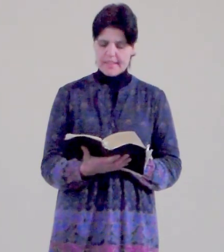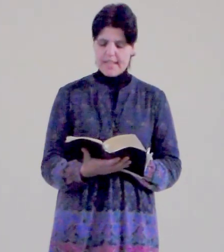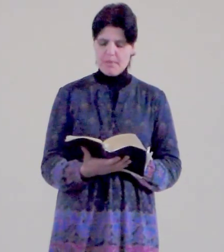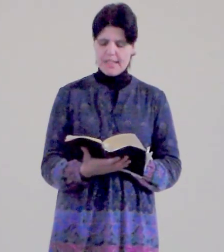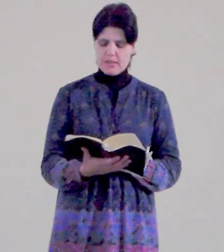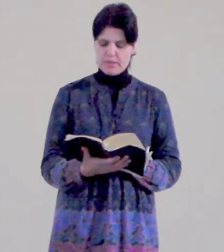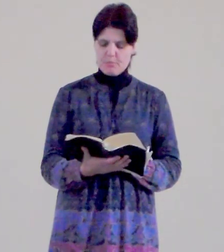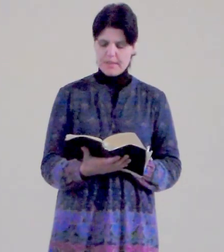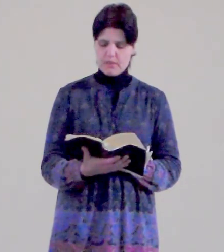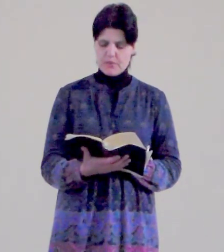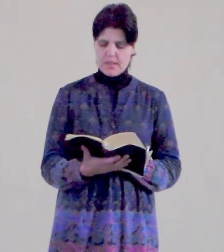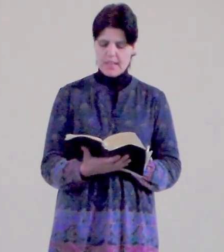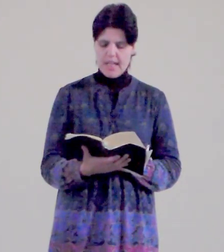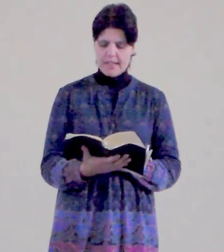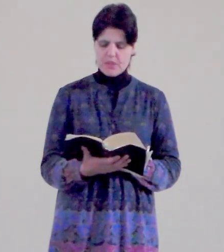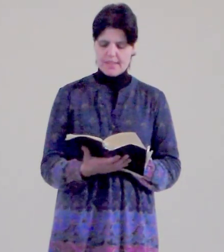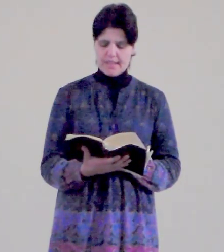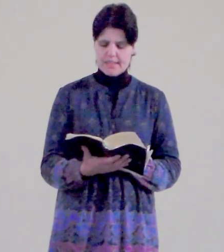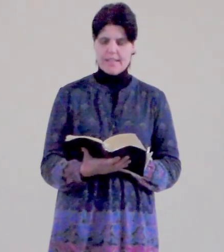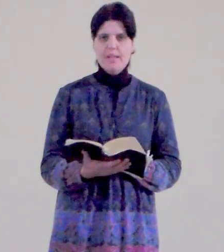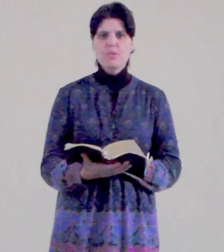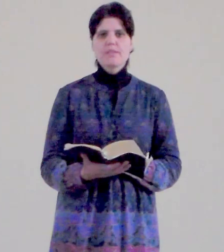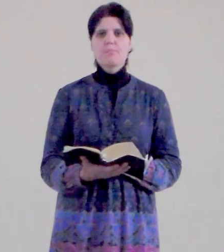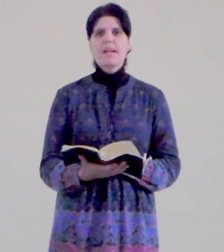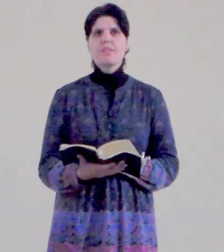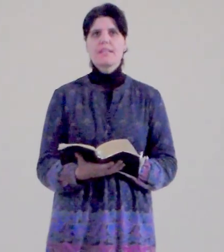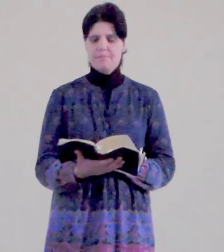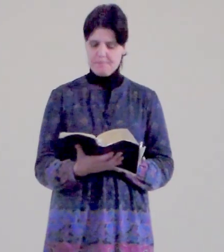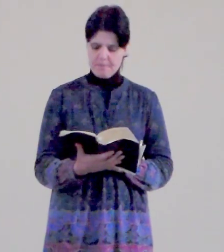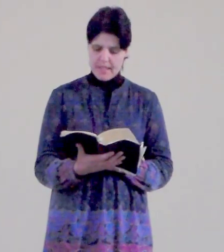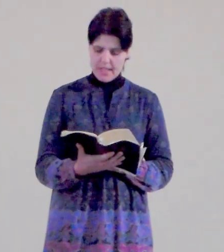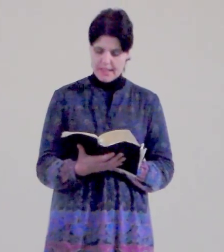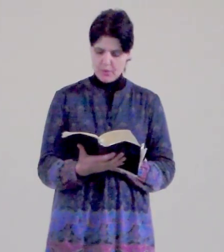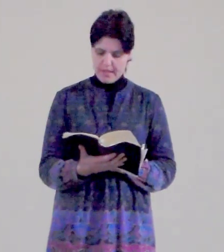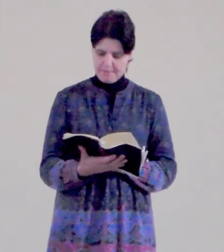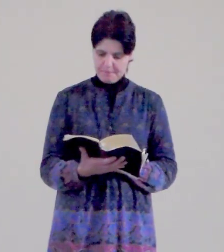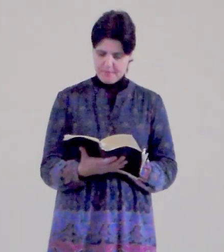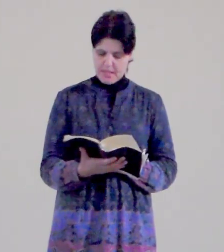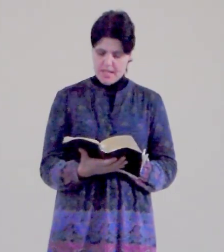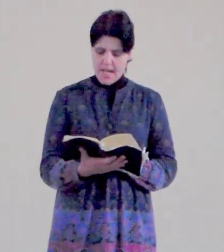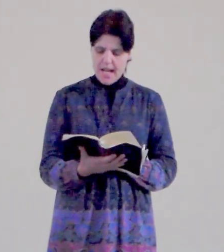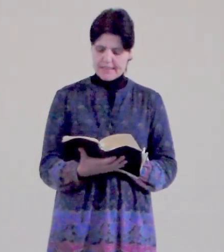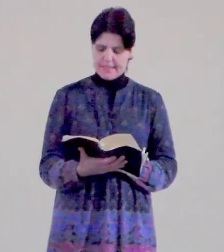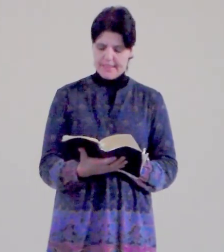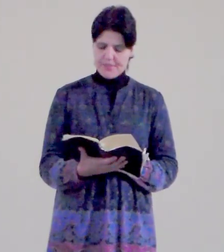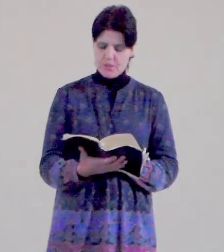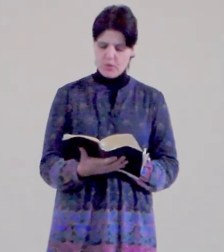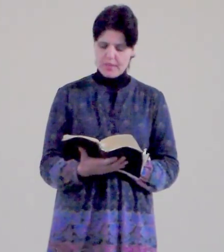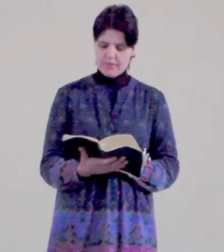nemá radost se špatností, ale vždycky se raduje z pravdy. Haleluja. Ať se děje cokoliv,